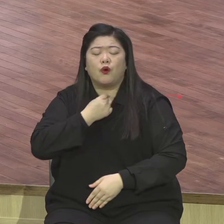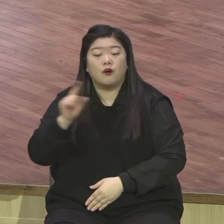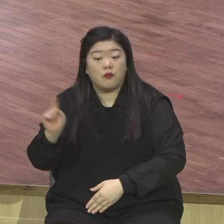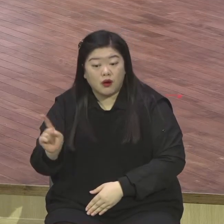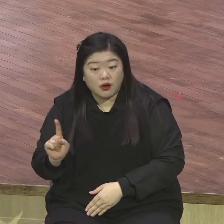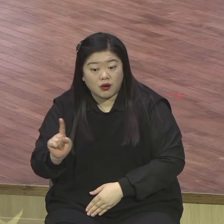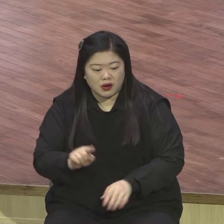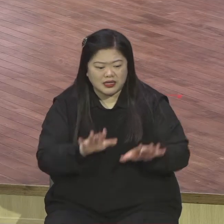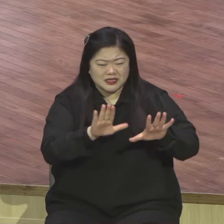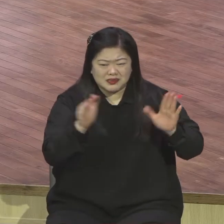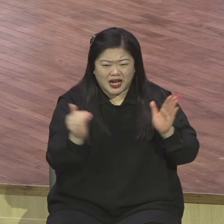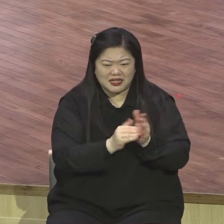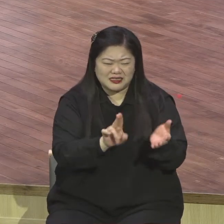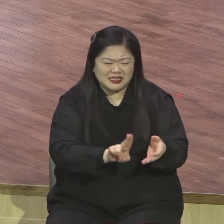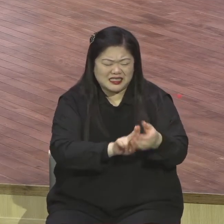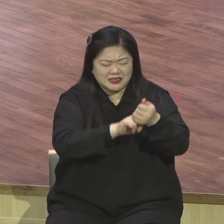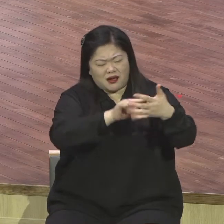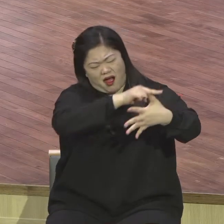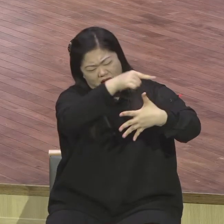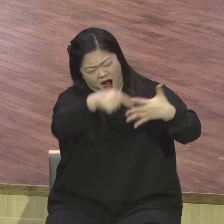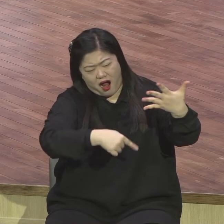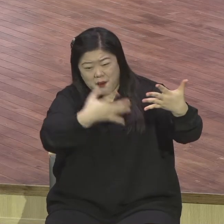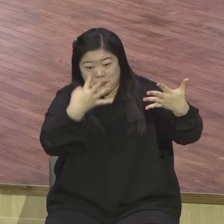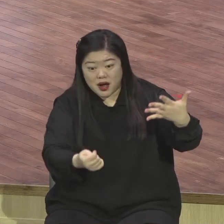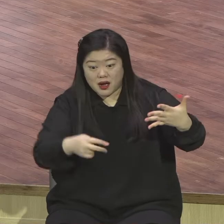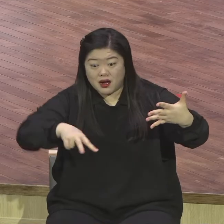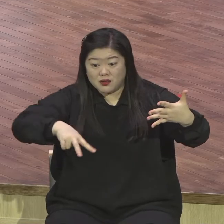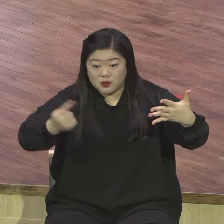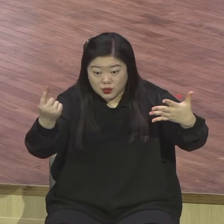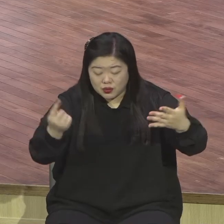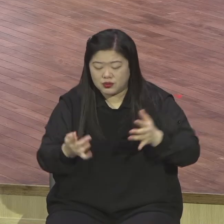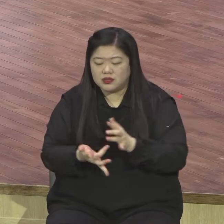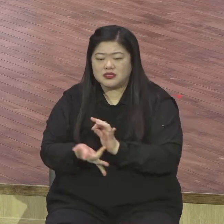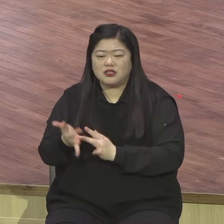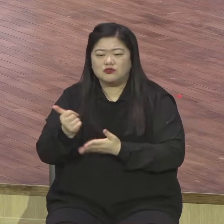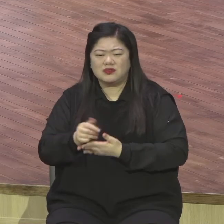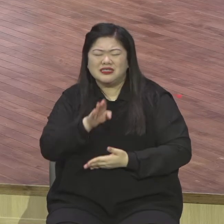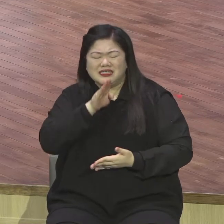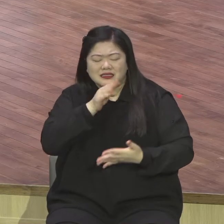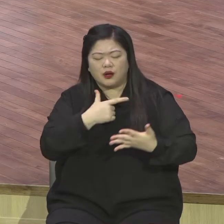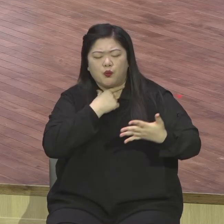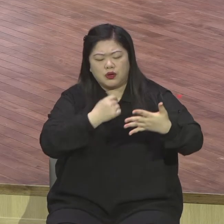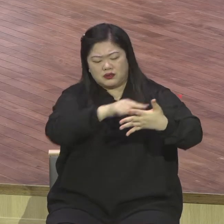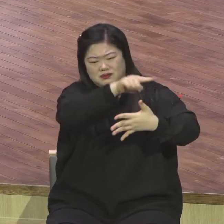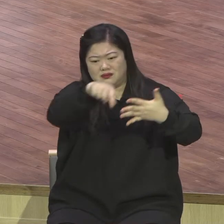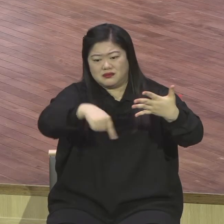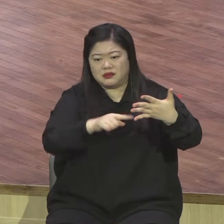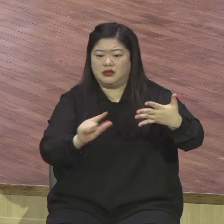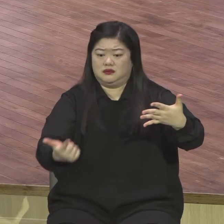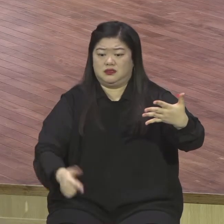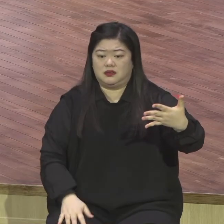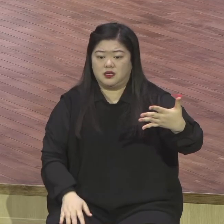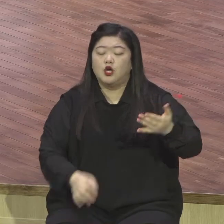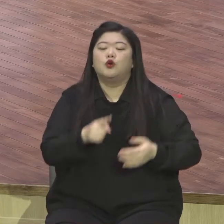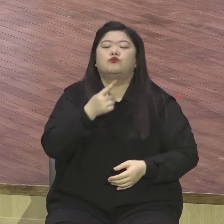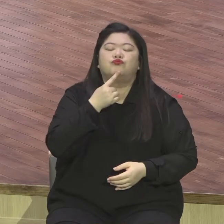기술 자빠질 정도로 죽은 자까지 살려내니까 다들 놀래지요. 그거 예수님 본질이 아니에요.